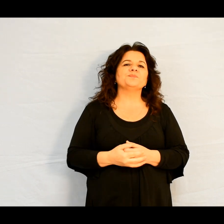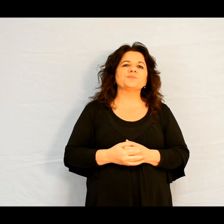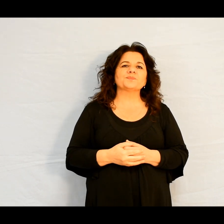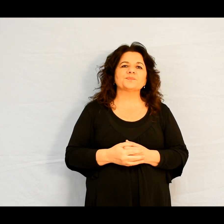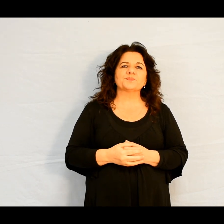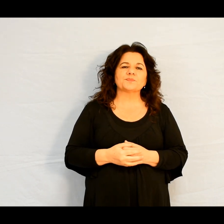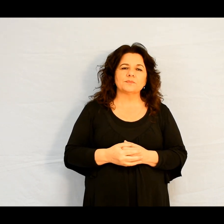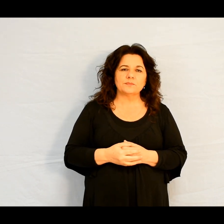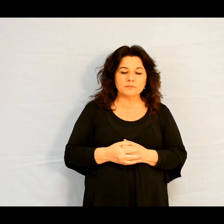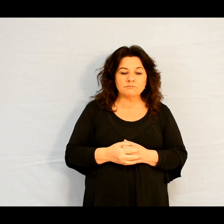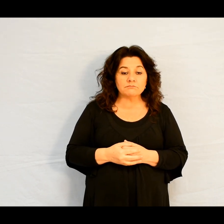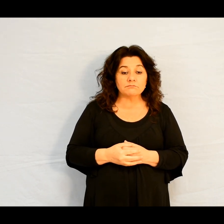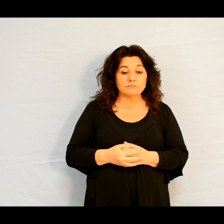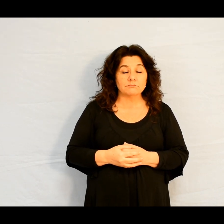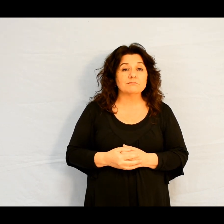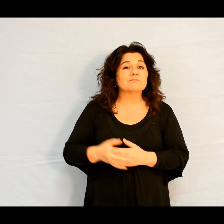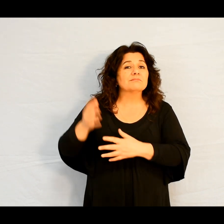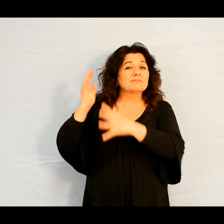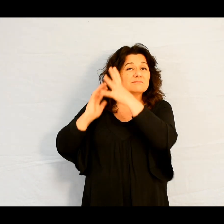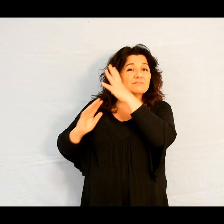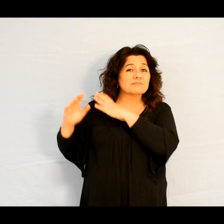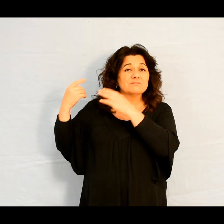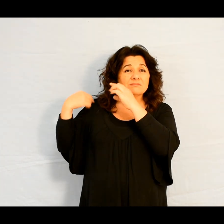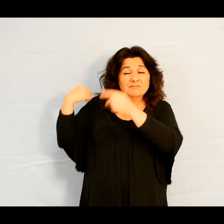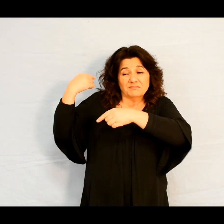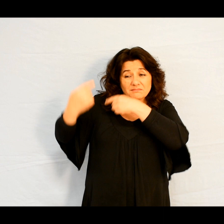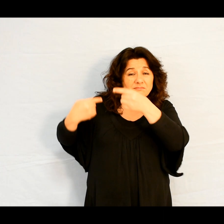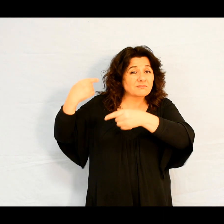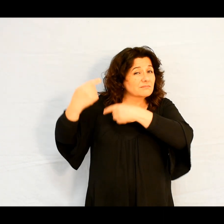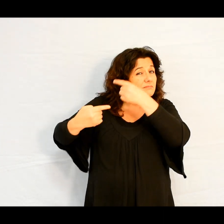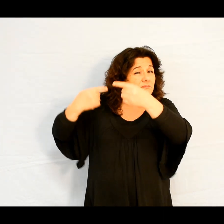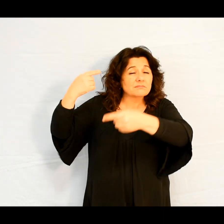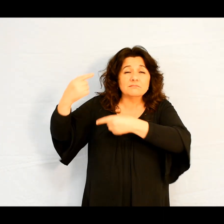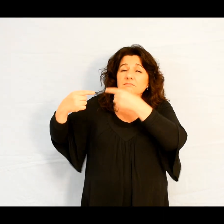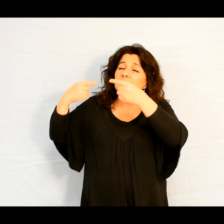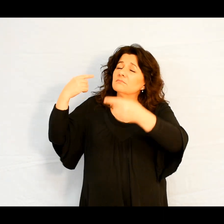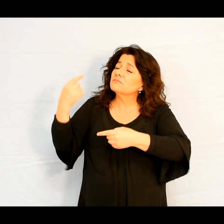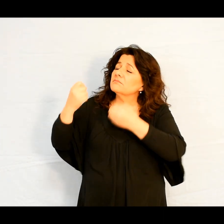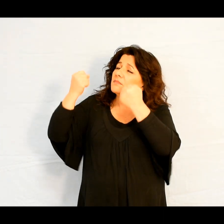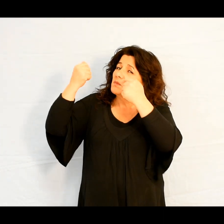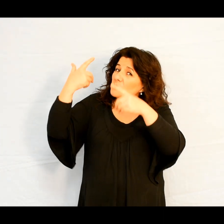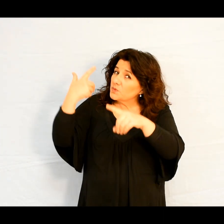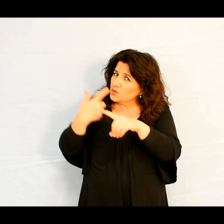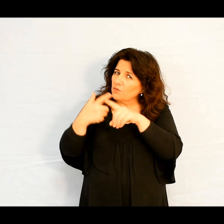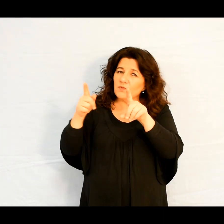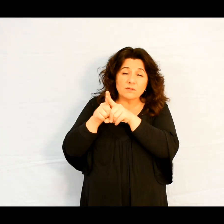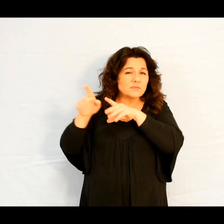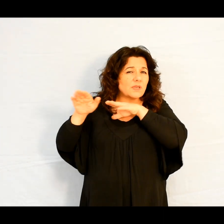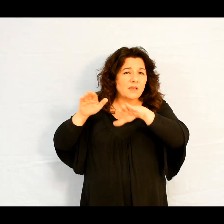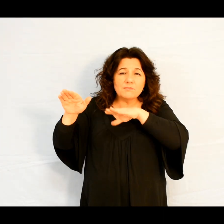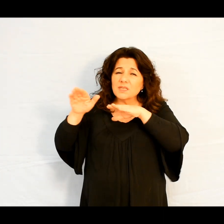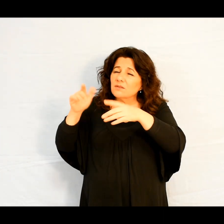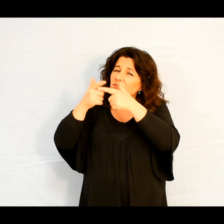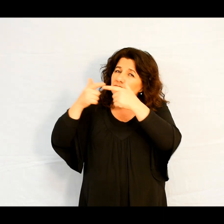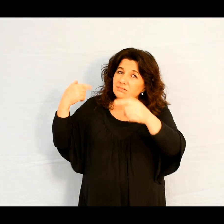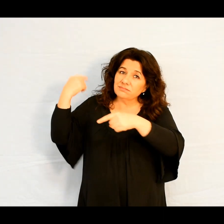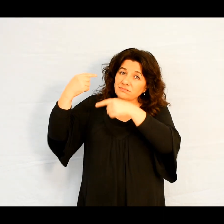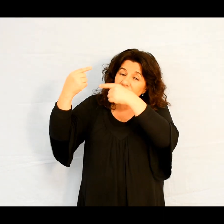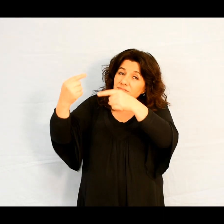A bien des reprises et de bien des manières, Dieu dans le passé a parlé